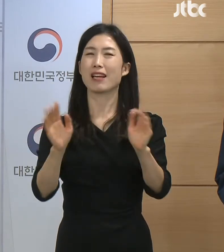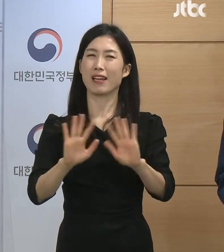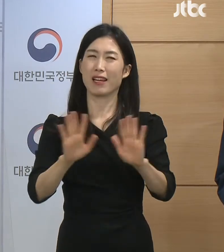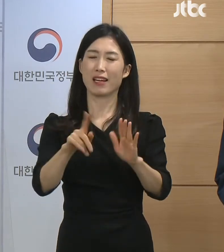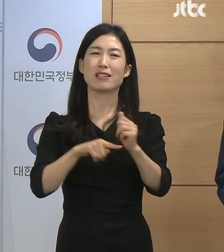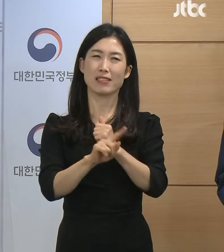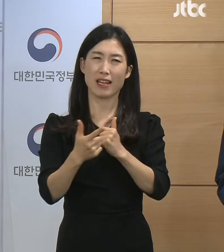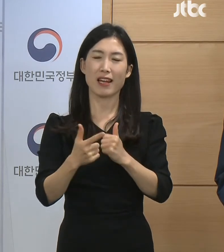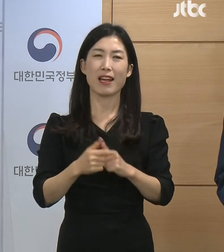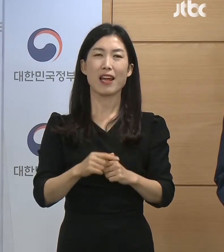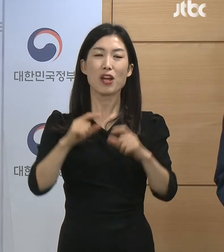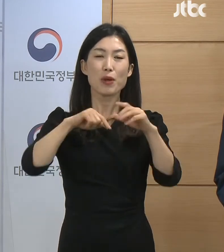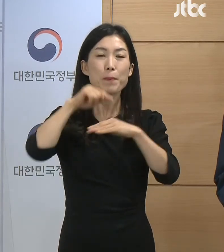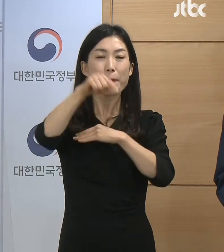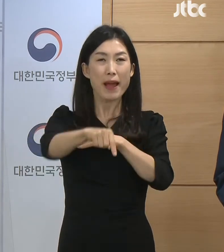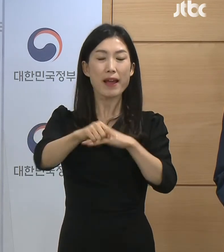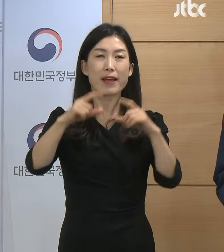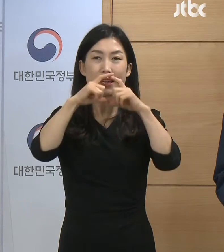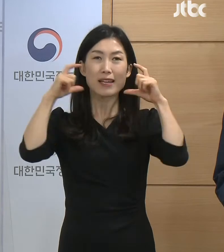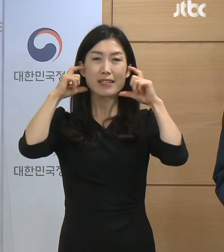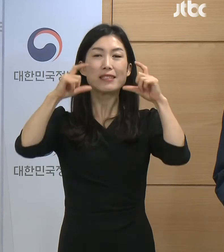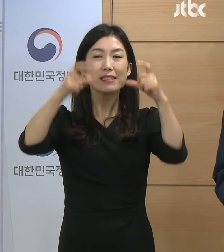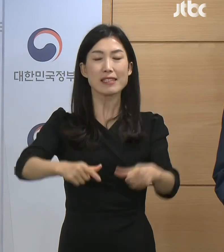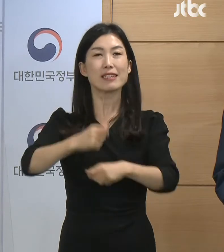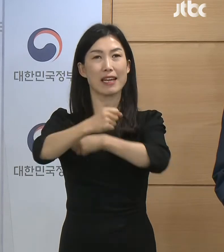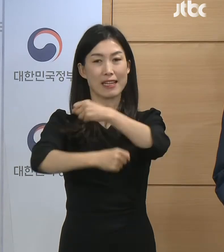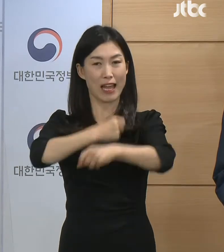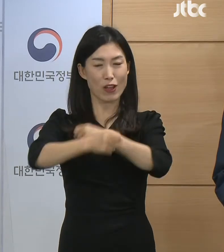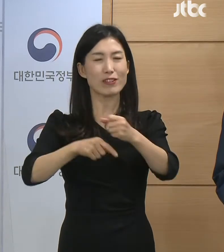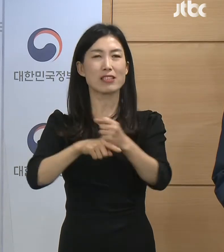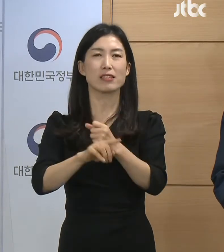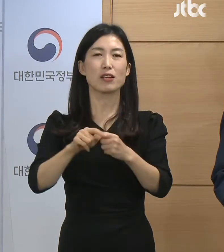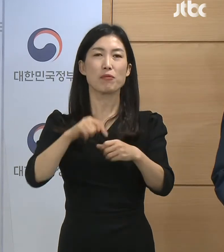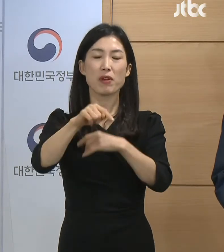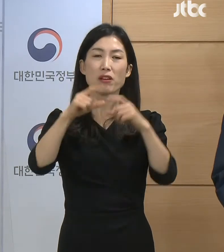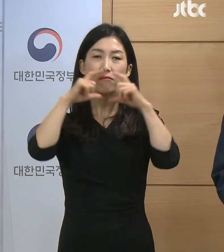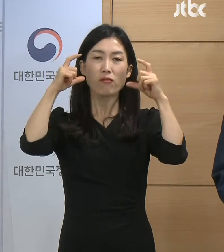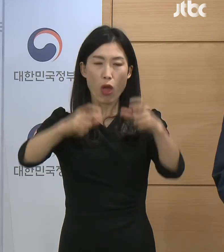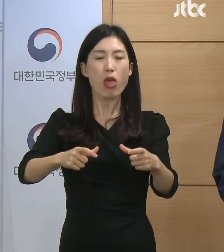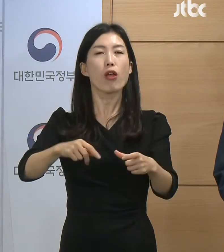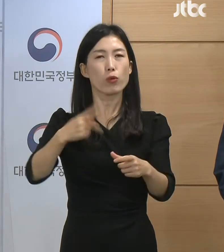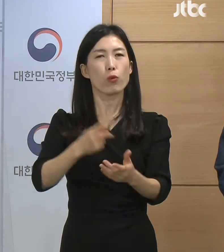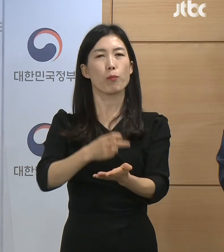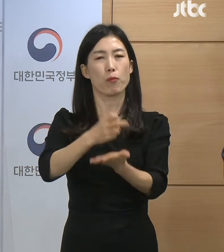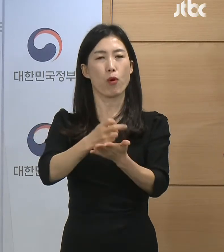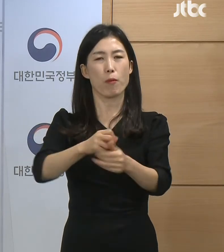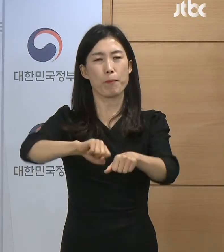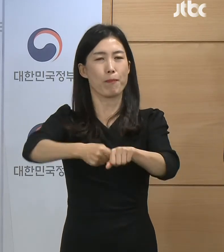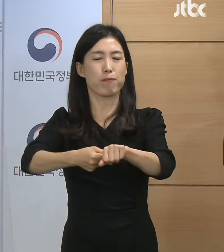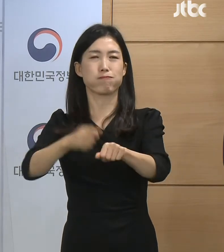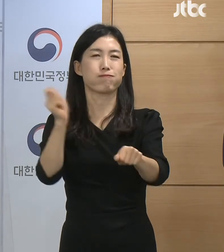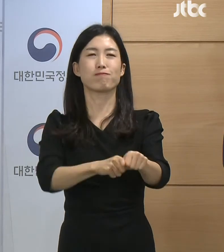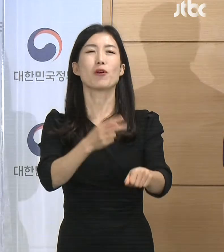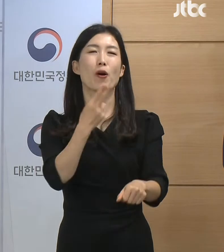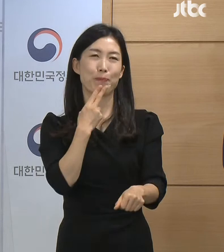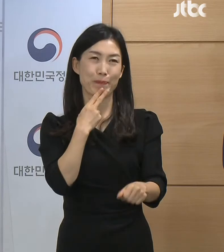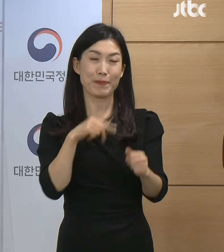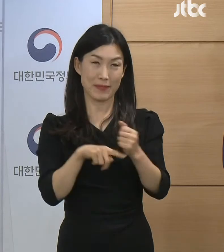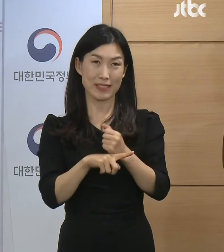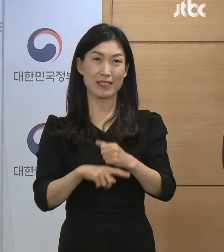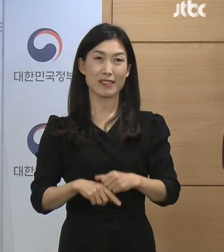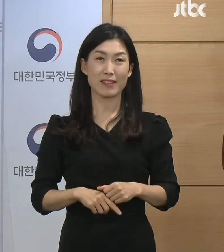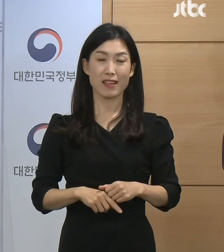부과되는 국가 차원의 의무 조치만 해제된 것이므로 개인의 자율적인 실천은 여전히